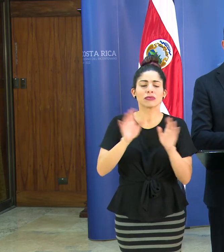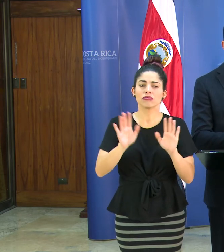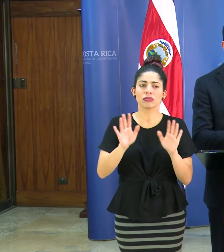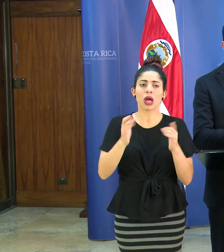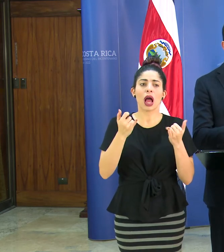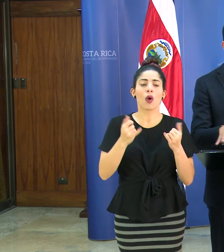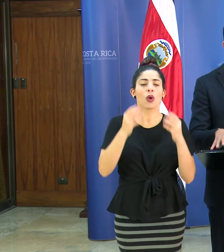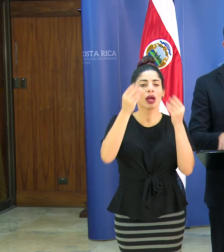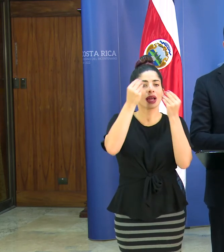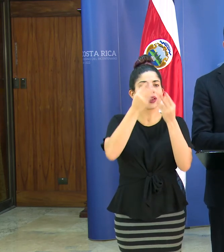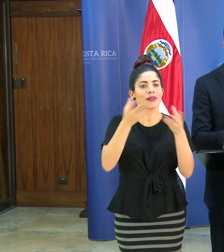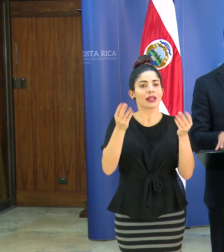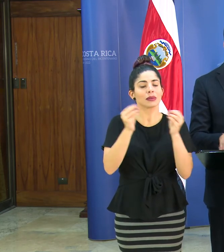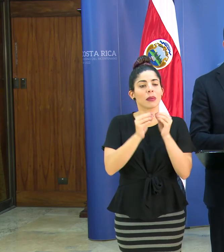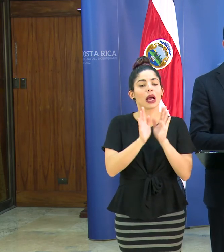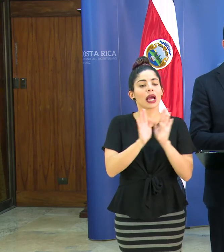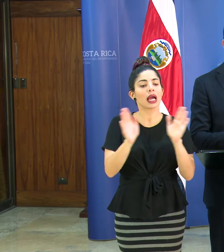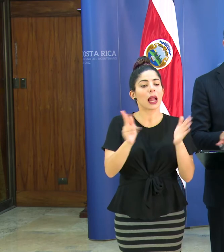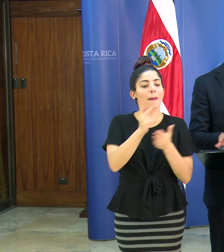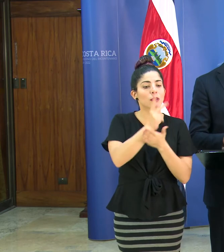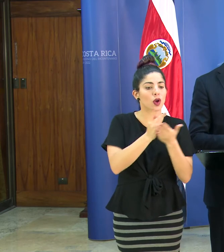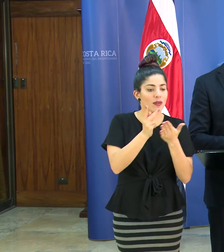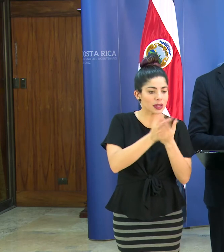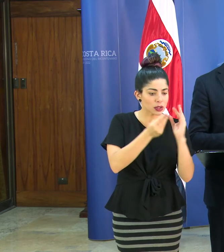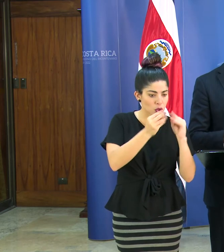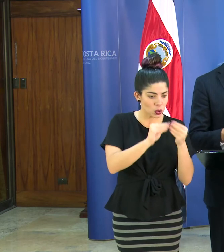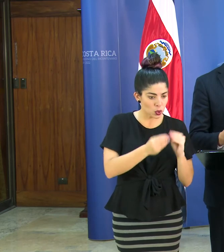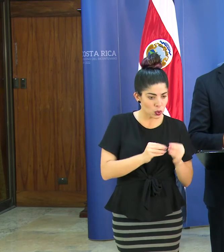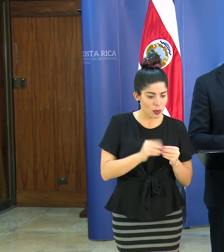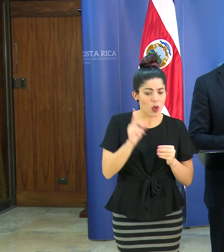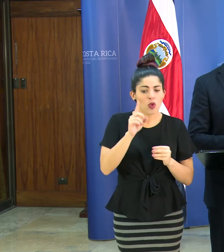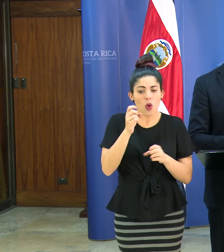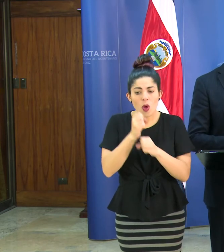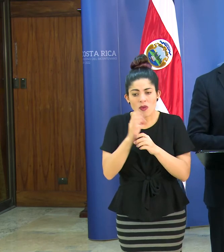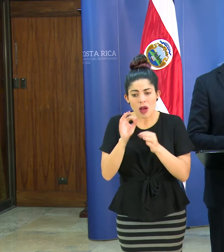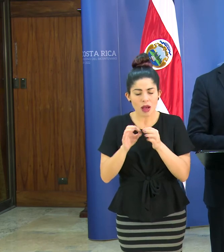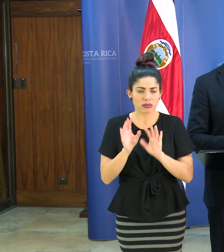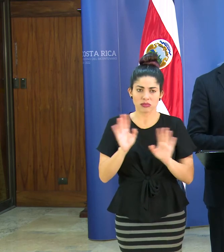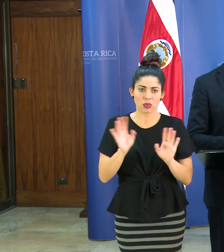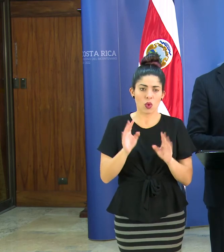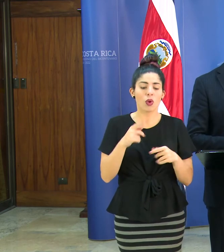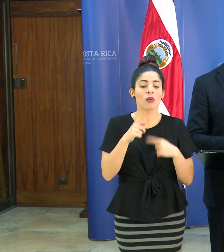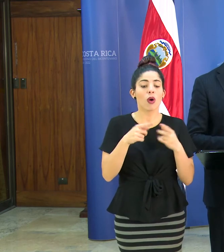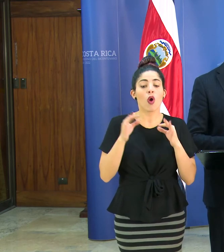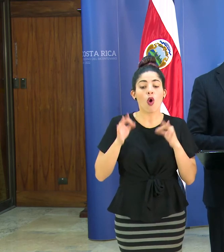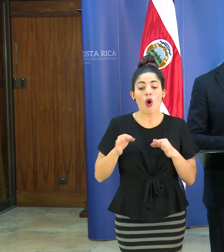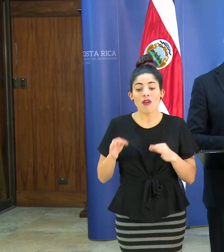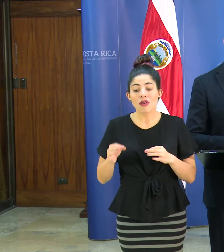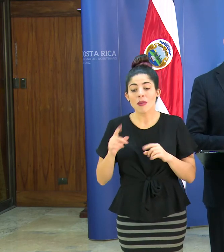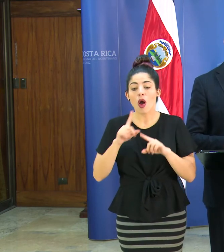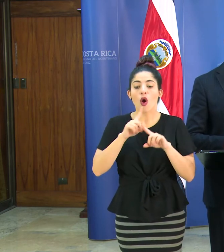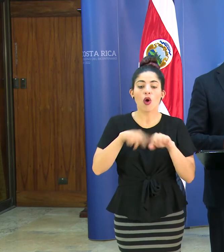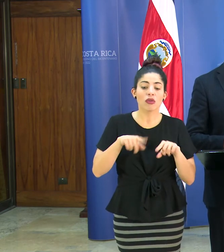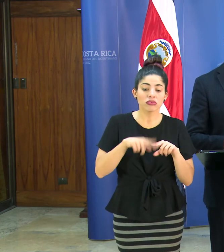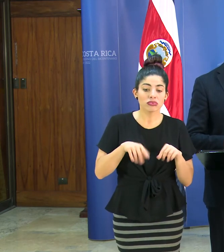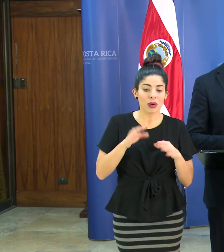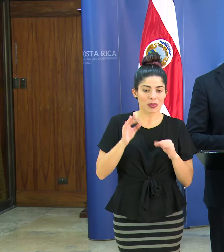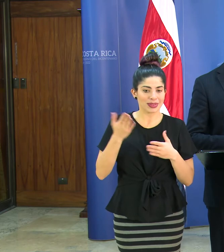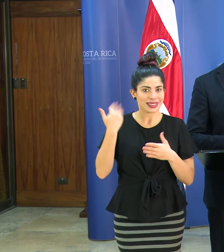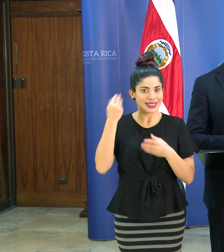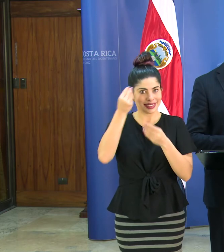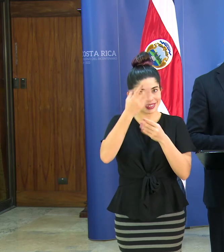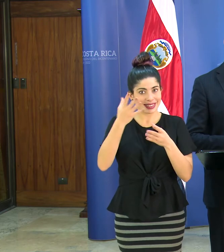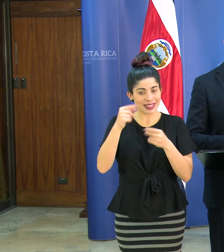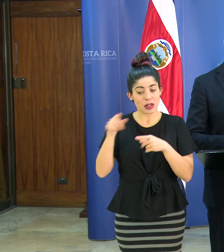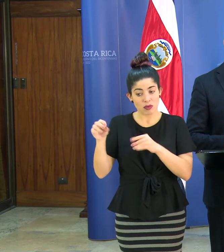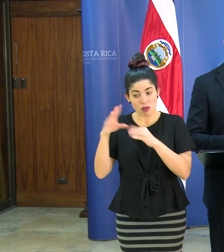manejando es datos sobre todo a nivel de provincia y eso pues en su momento ya daremos la actualización de los confirmados y los descartados como lo hemos estado haciendo